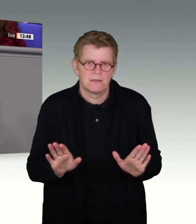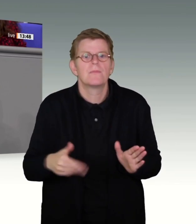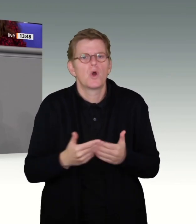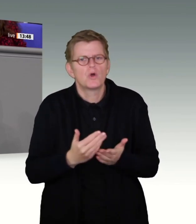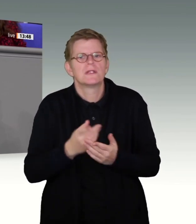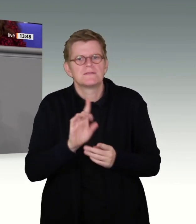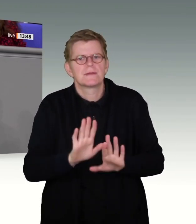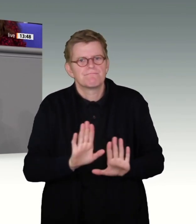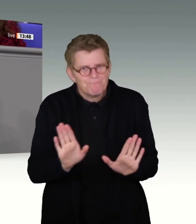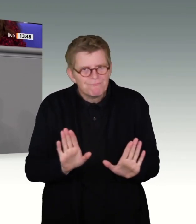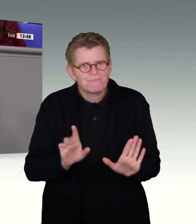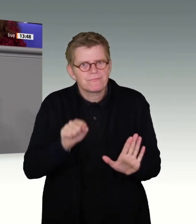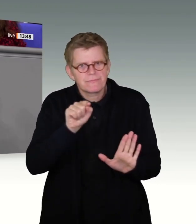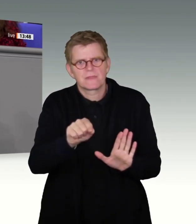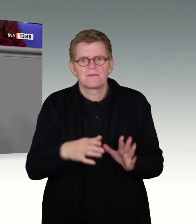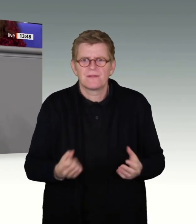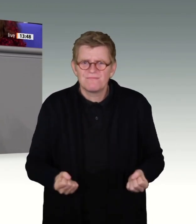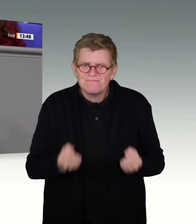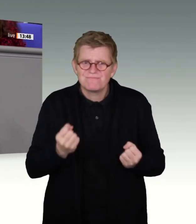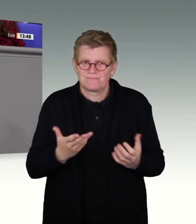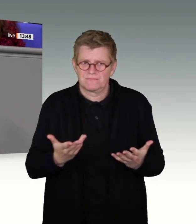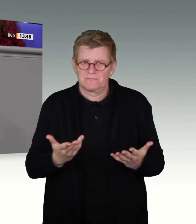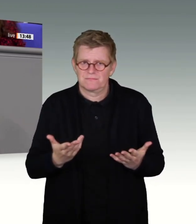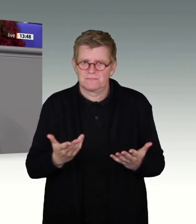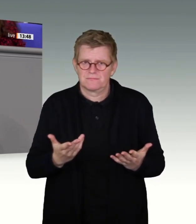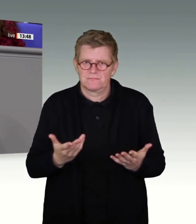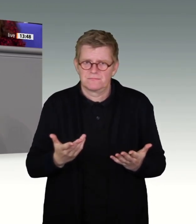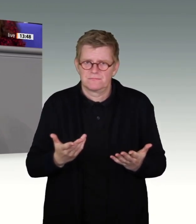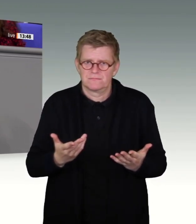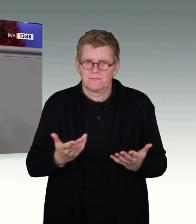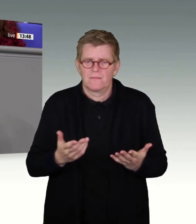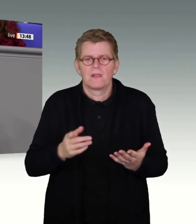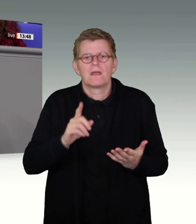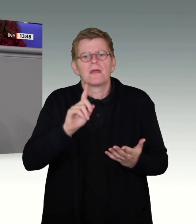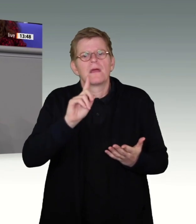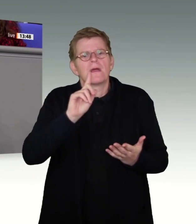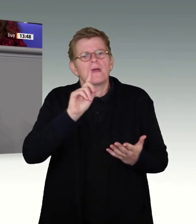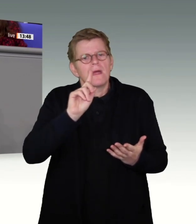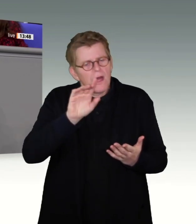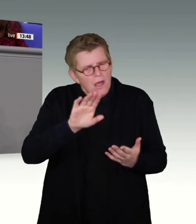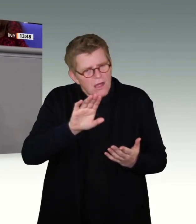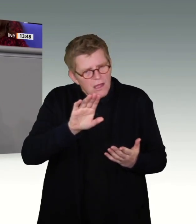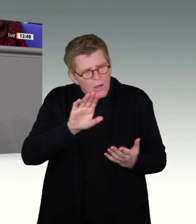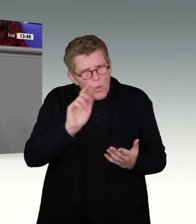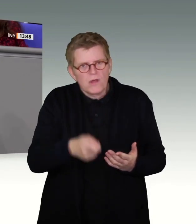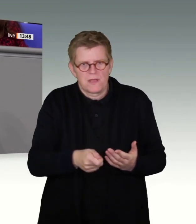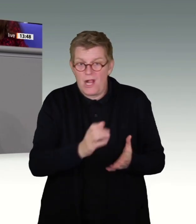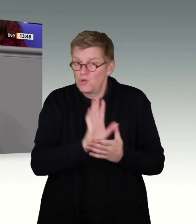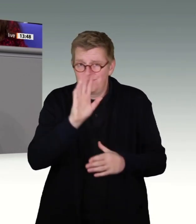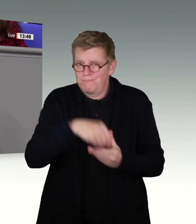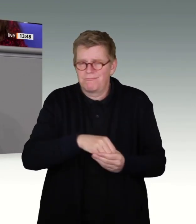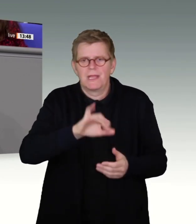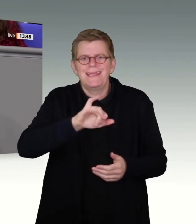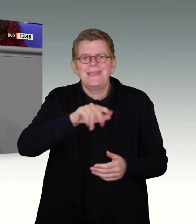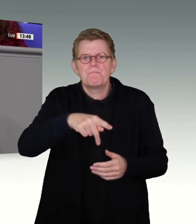schwersten Straftaten nicht geben. Und es ist im EuGH-Urteil eindeutig erklärt worden, warum eine allgemeine Speicherung von IP